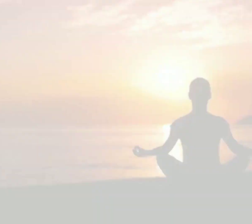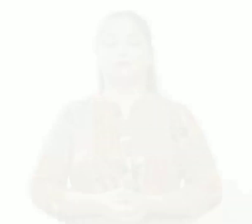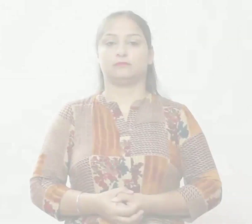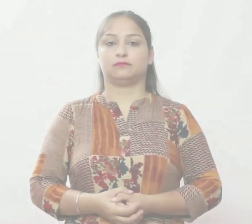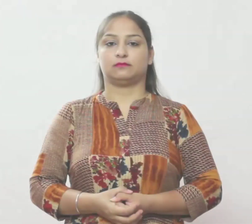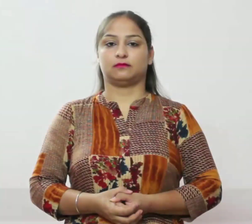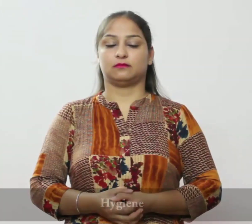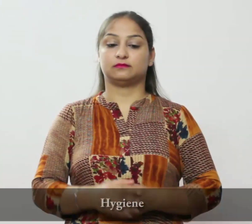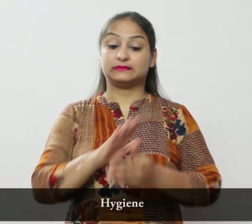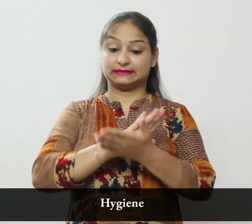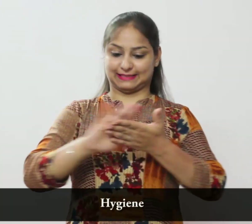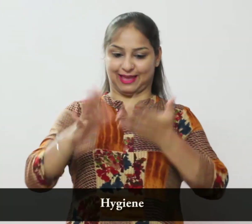स्वच्चता